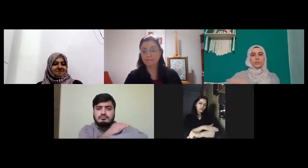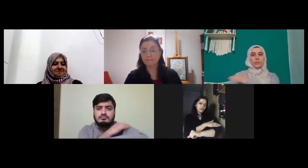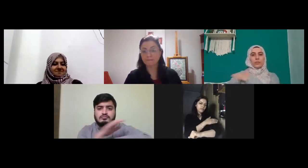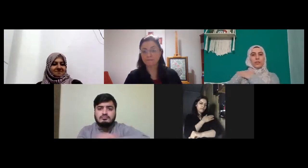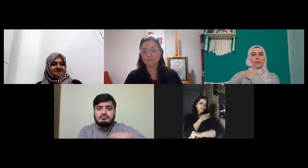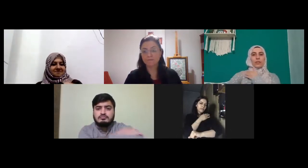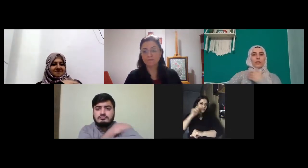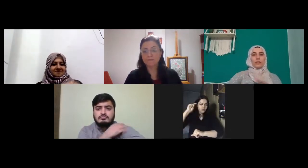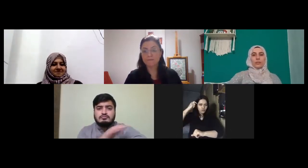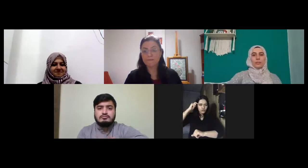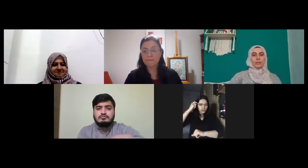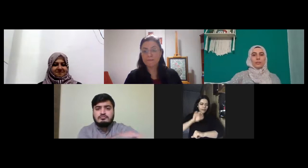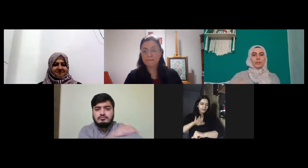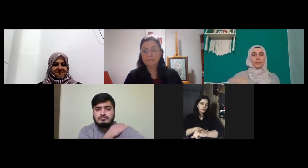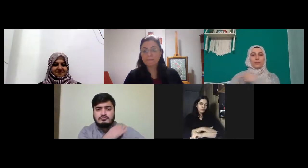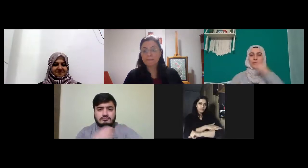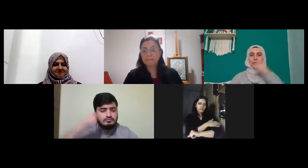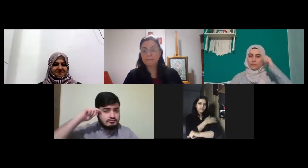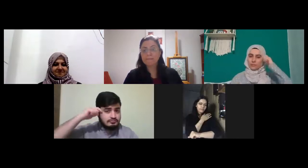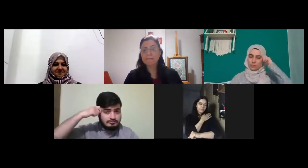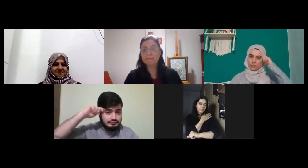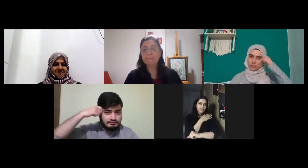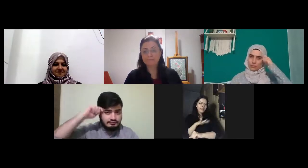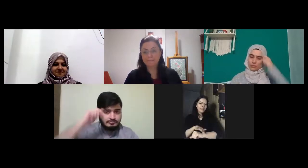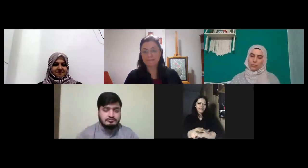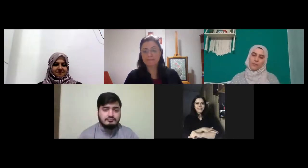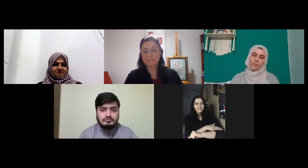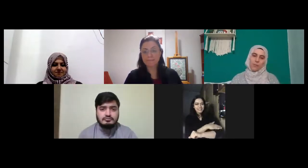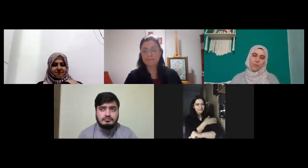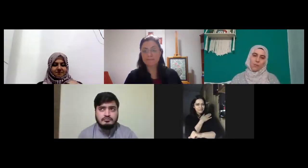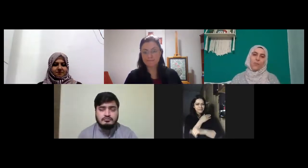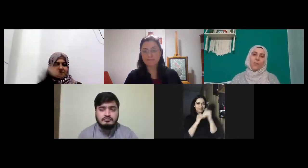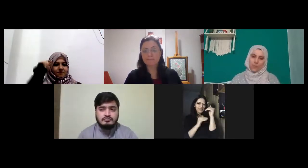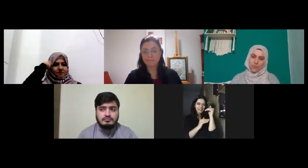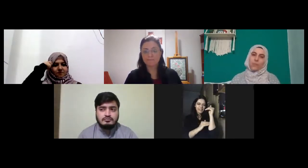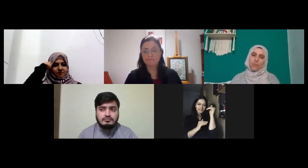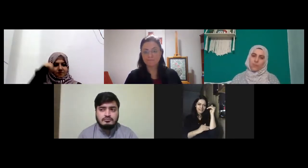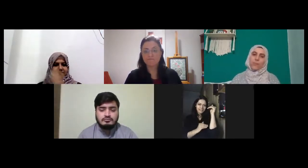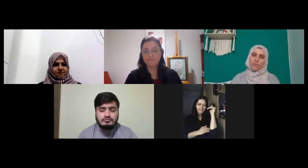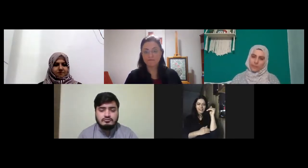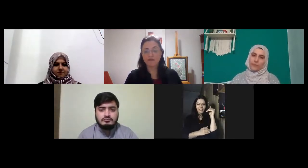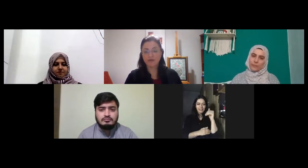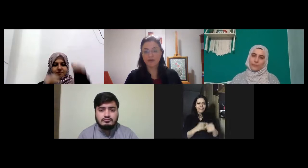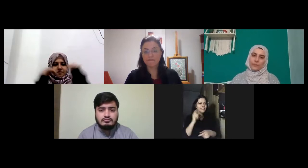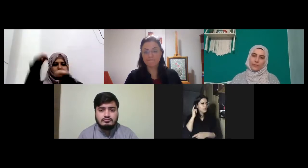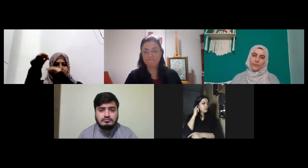düşünce duygularım hislerim hayat şu